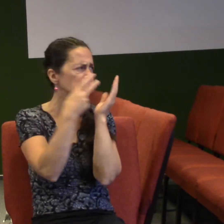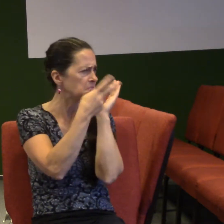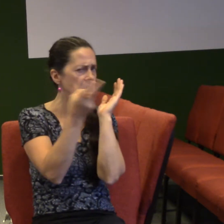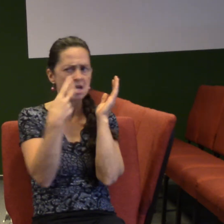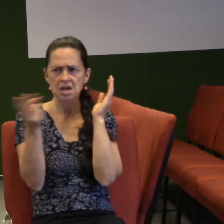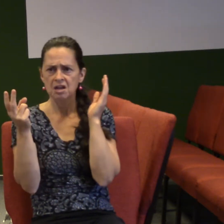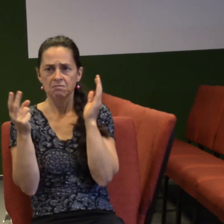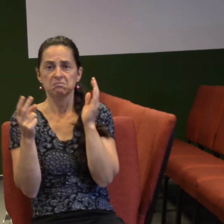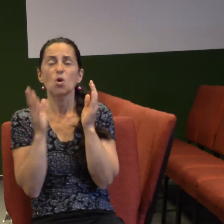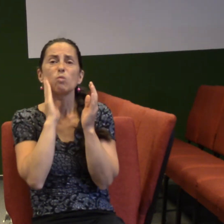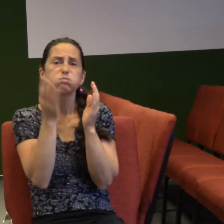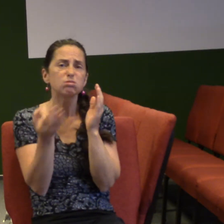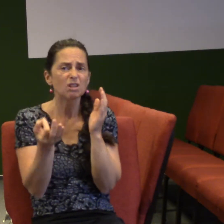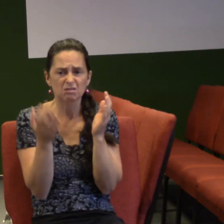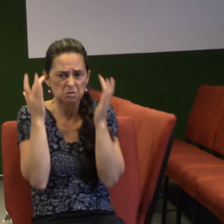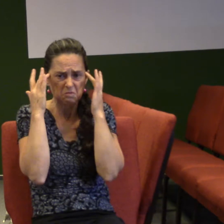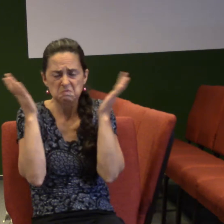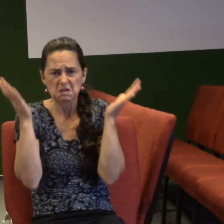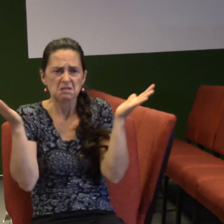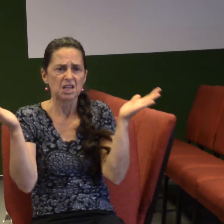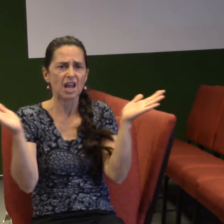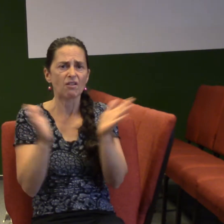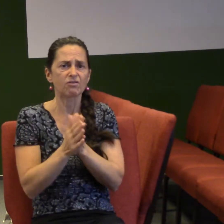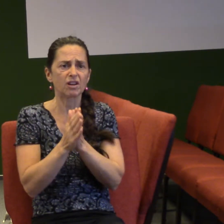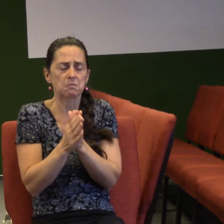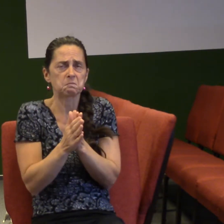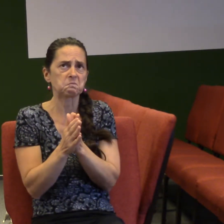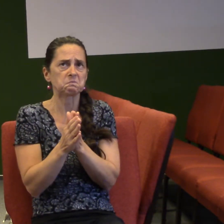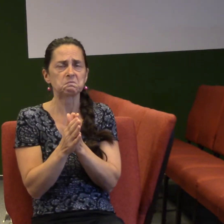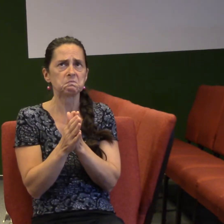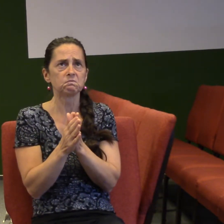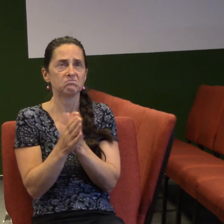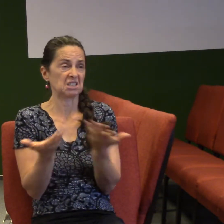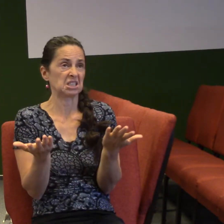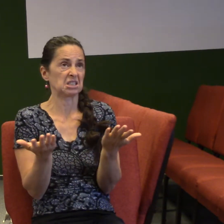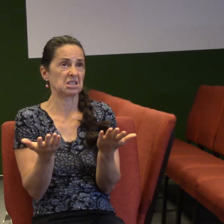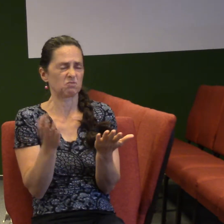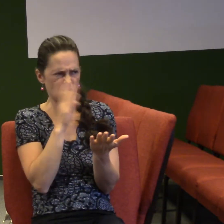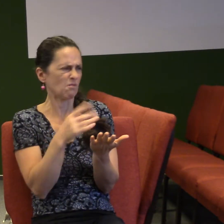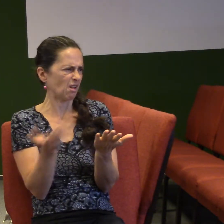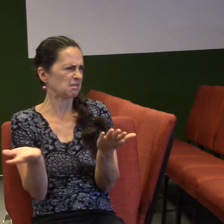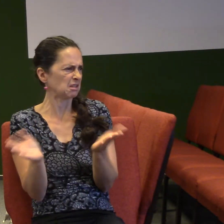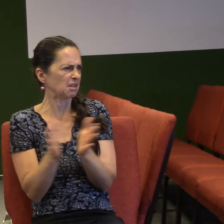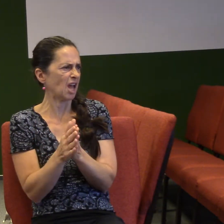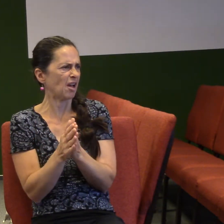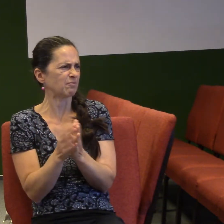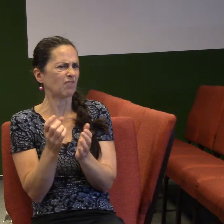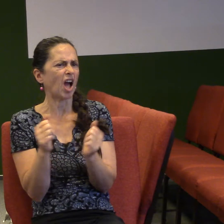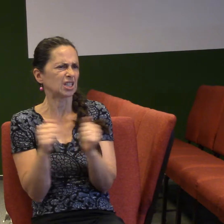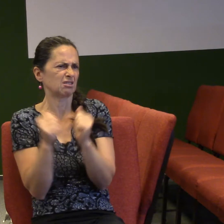tebou, možná vidíš ten jeden krok a druhý už ne, možná jsi nejistý aj v tom prvním kroku, tak